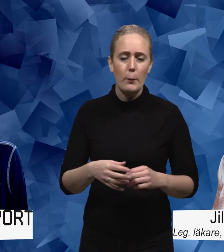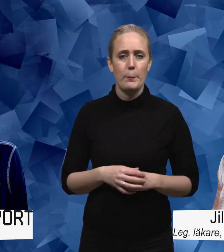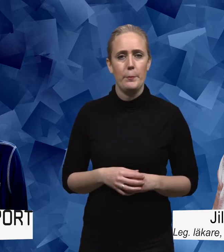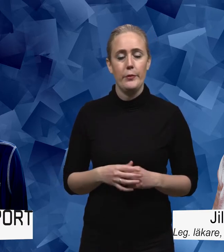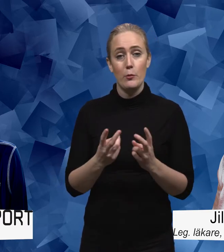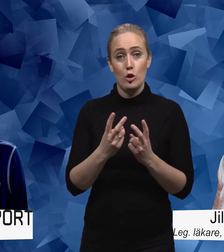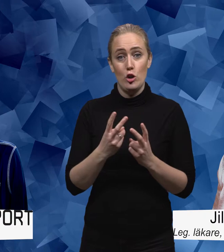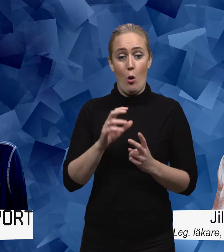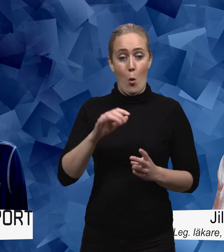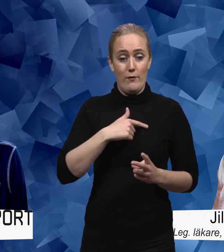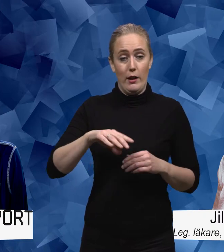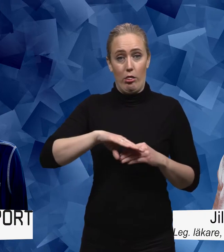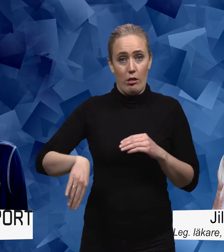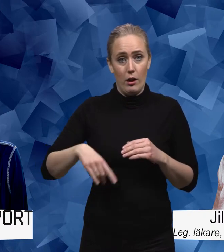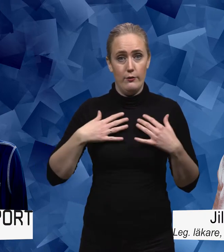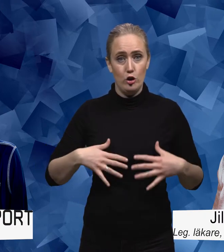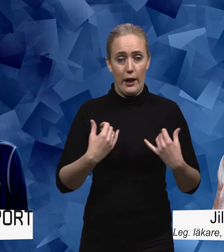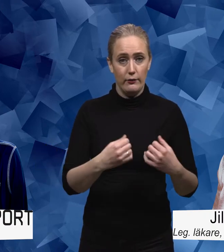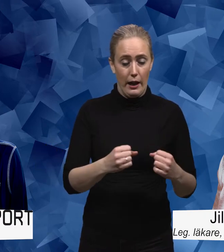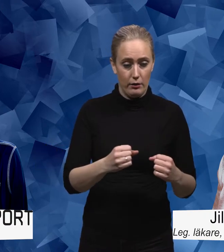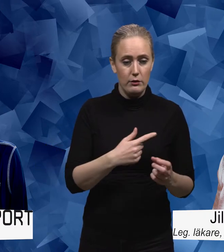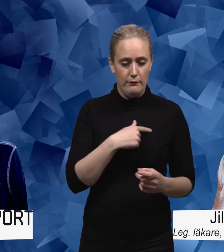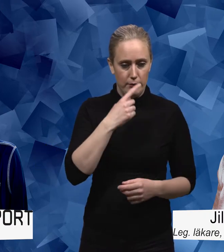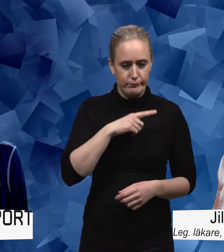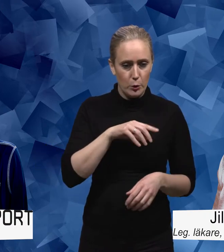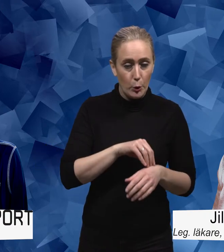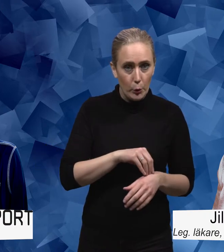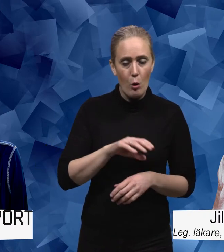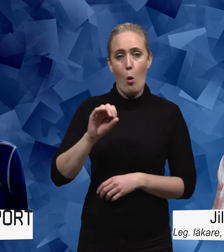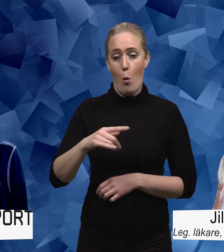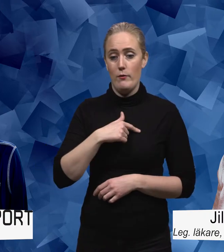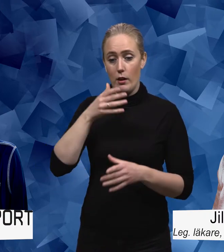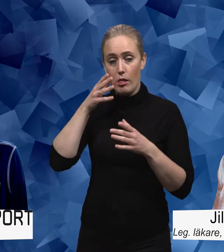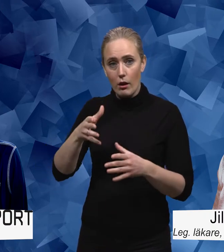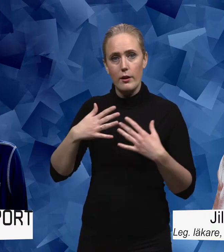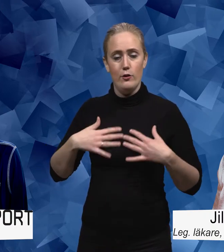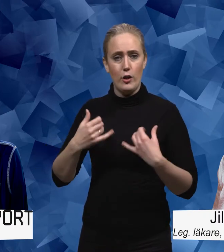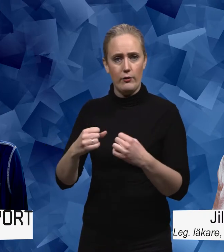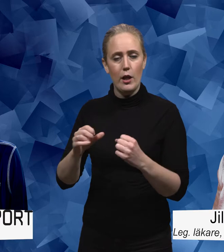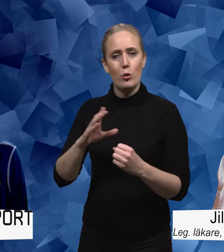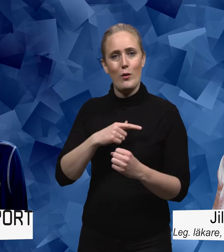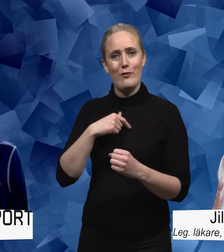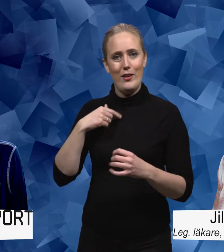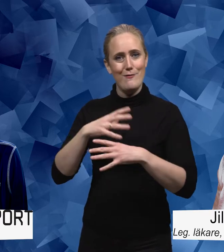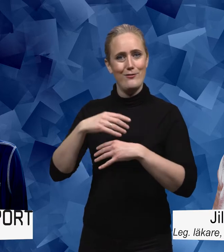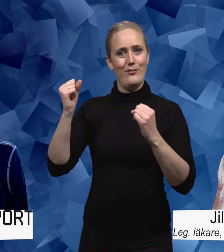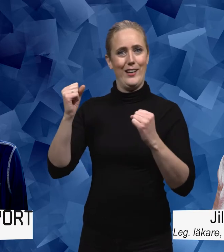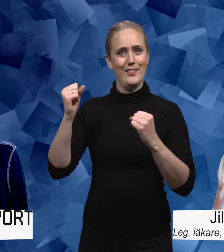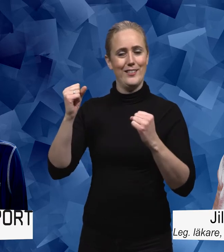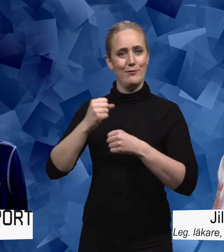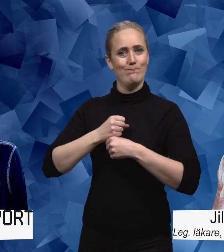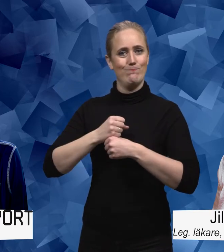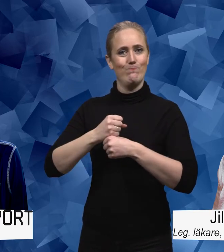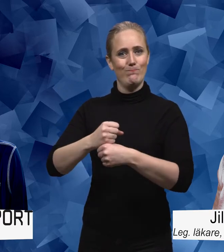utan fysisk aktivitet så blir vi sjuka. Och med fysisk aktivitet så håller vi oss friska och vi kan också behandla oss